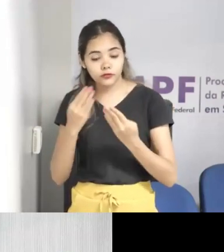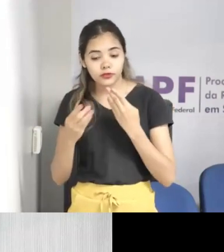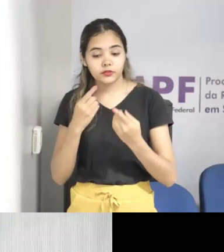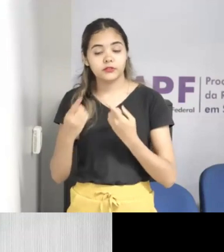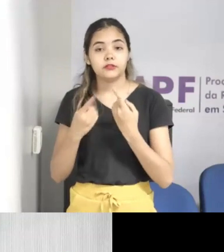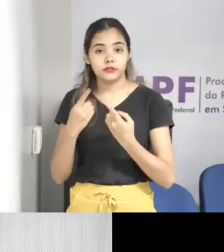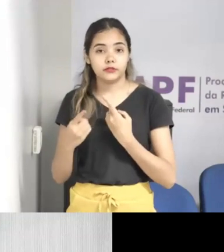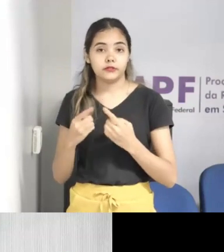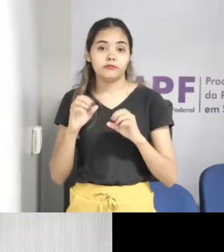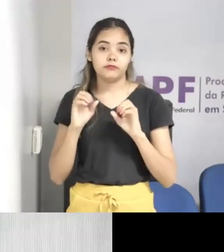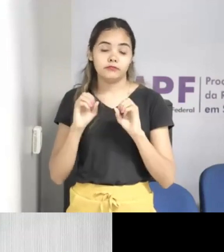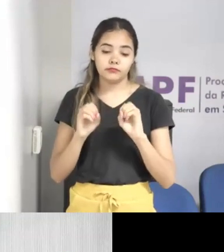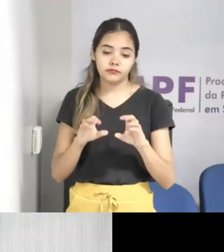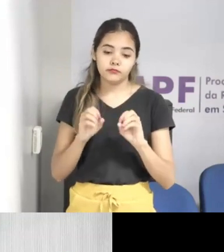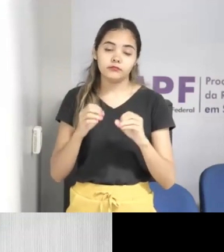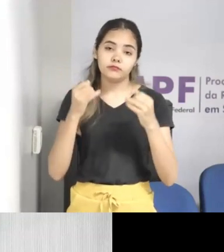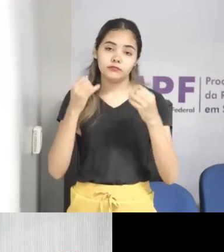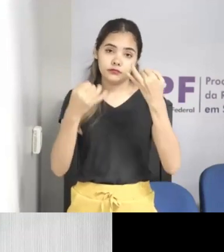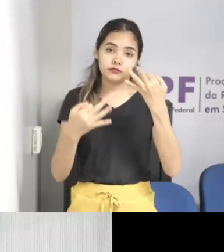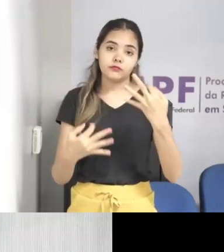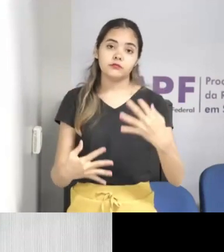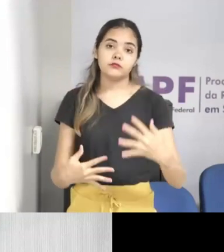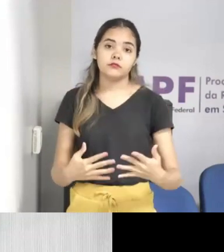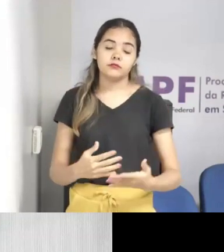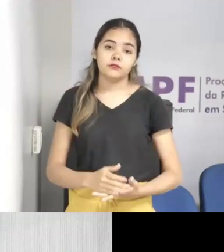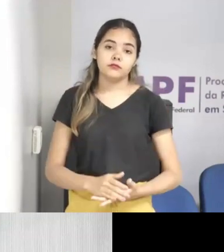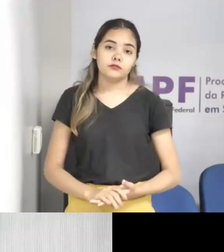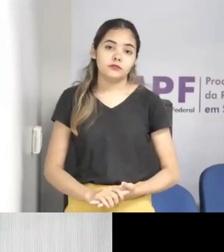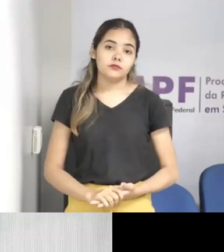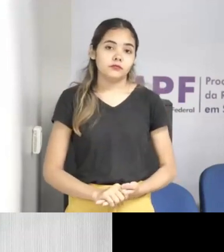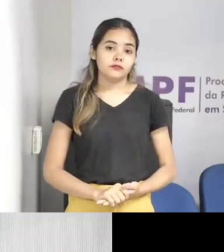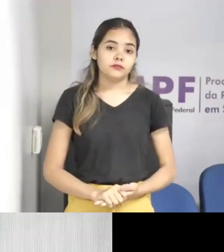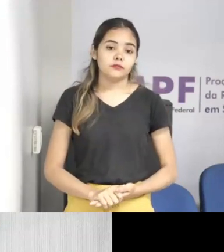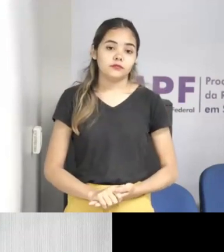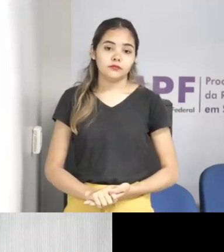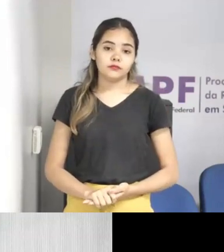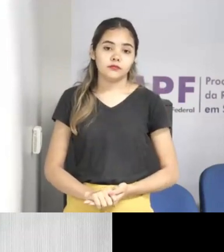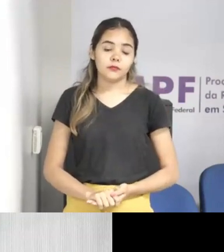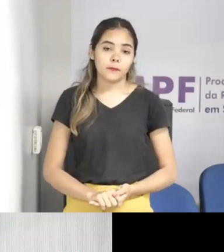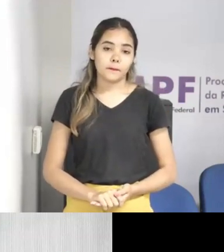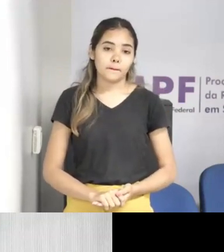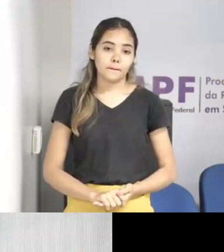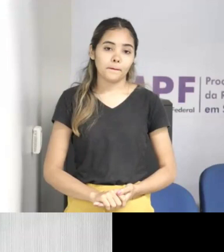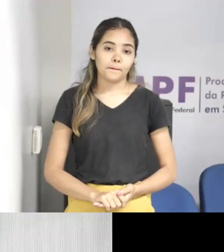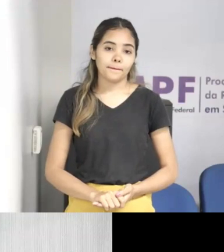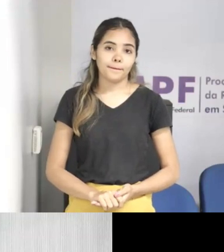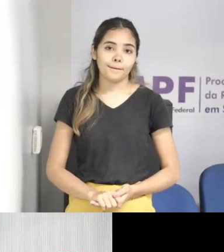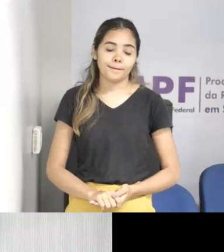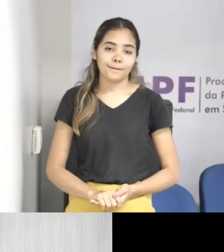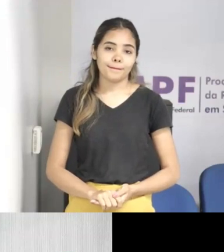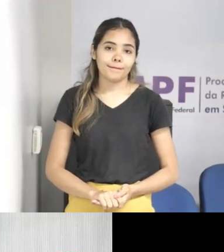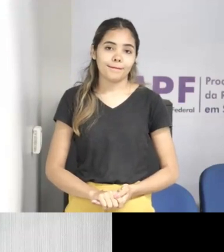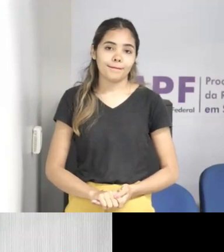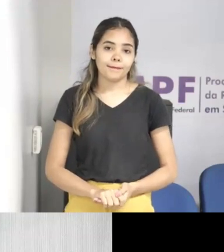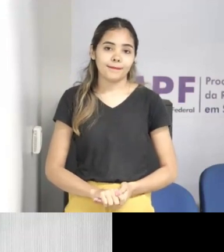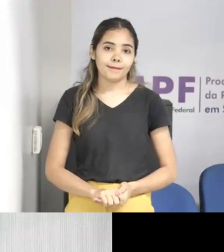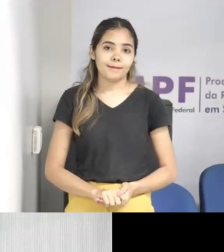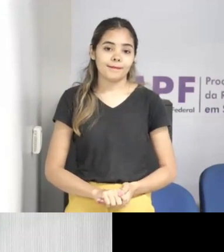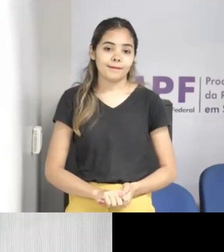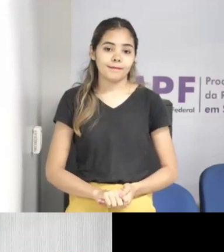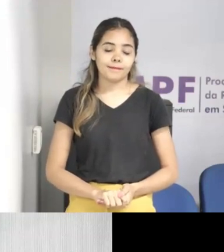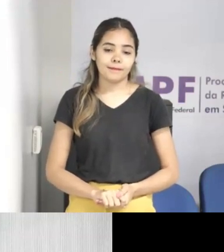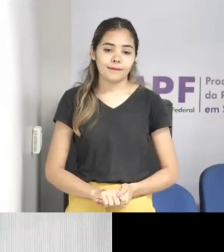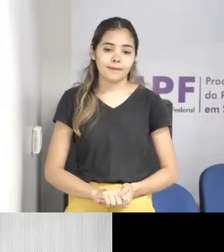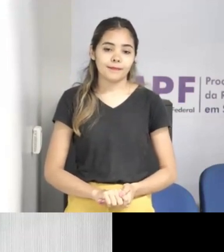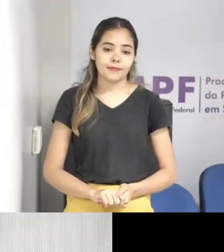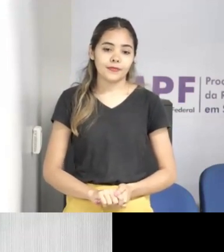de confiança com a criança, com o adolescente, o criminoso vai criar essa relação. Falar, acho acabaste de falar em relação à questão da intimidação